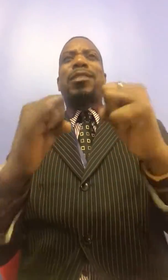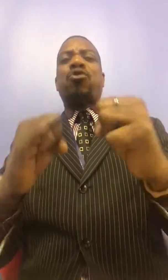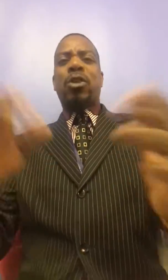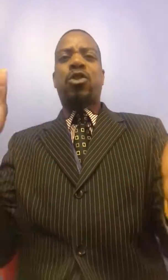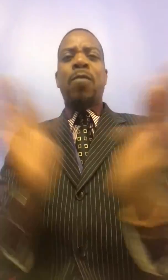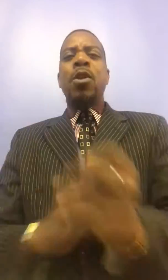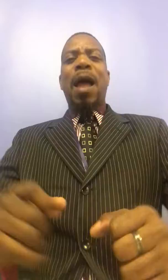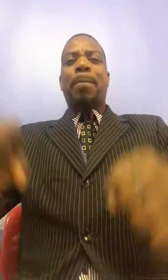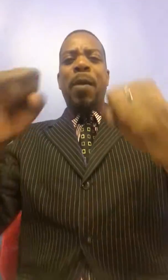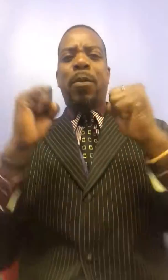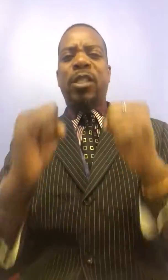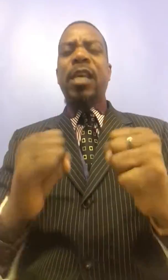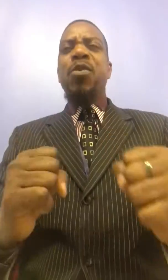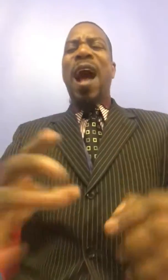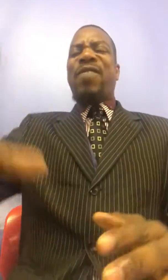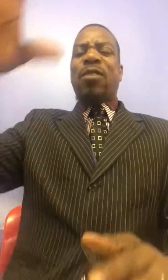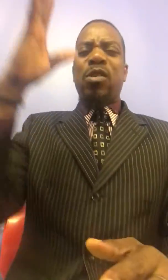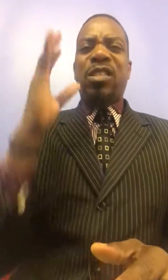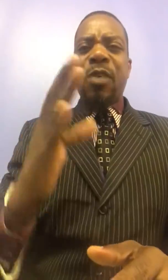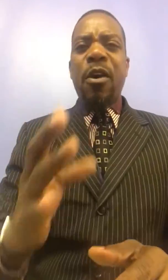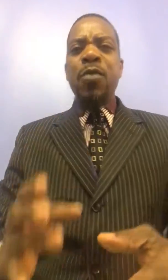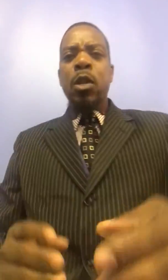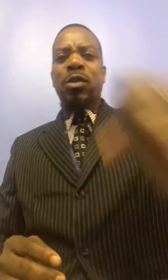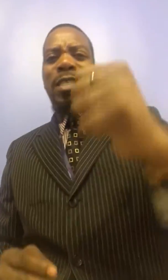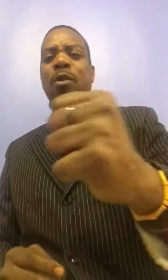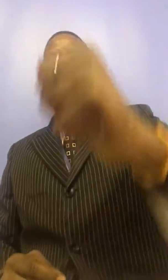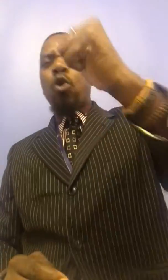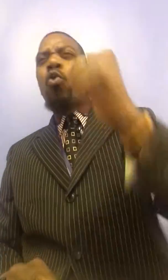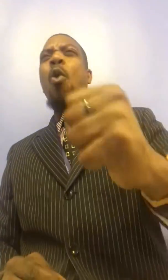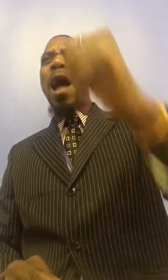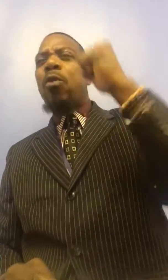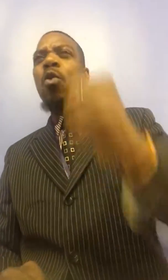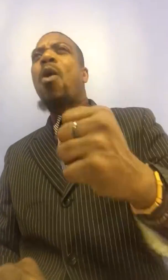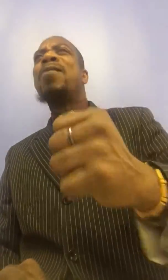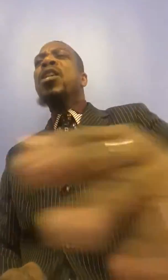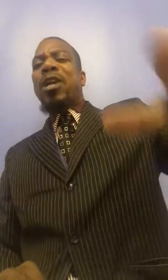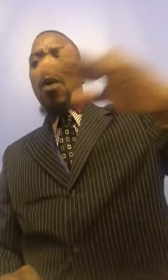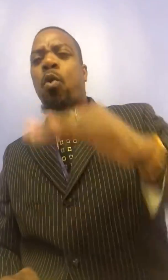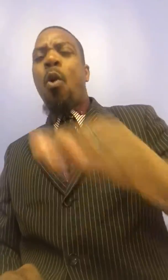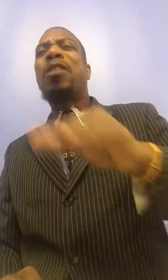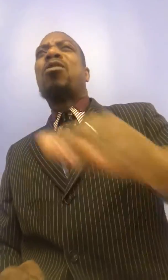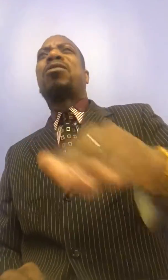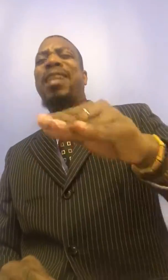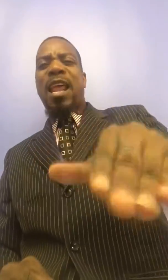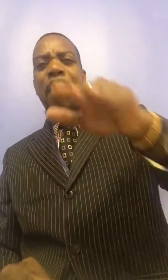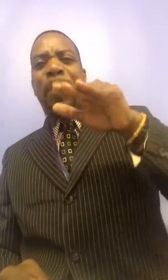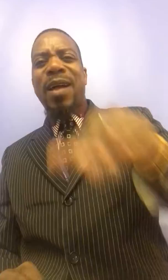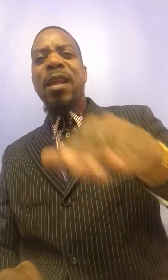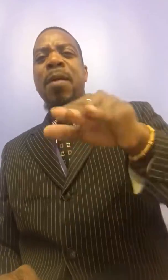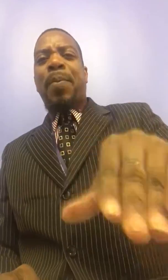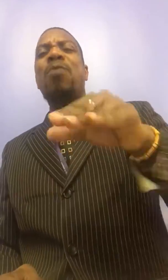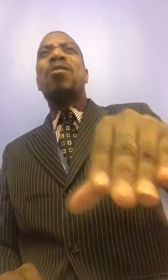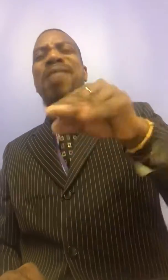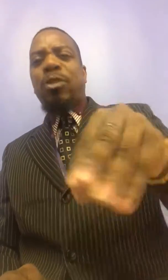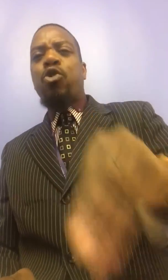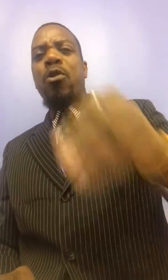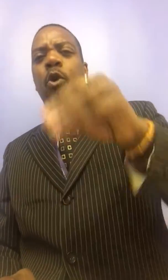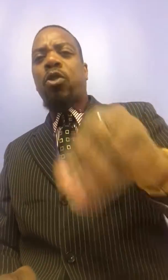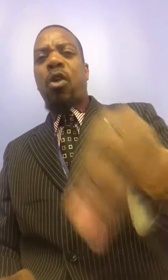ta situation. La Bible dit, avec le Seigneur, nous allons de gloire en gloire. Que la gloire de l'éternel prenne le déçu et le contrôle